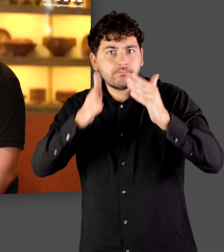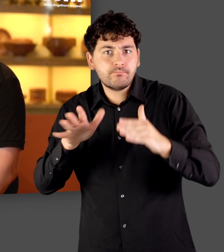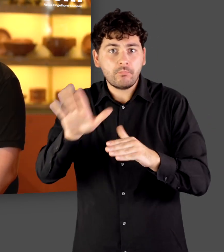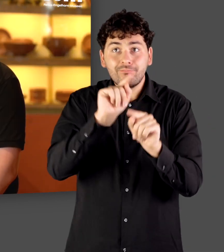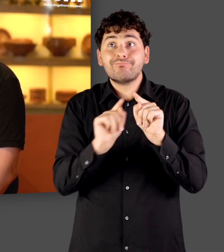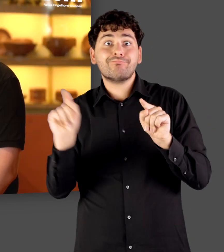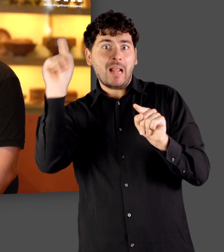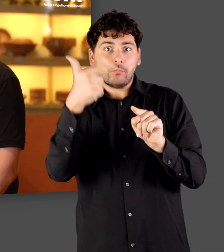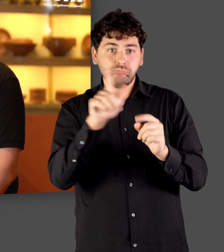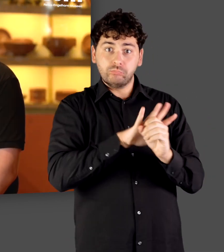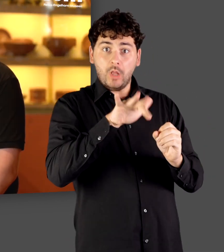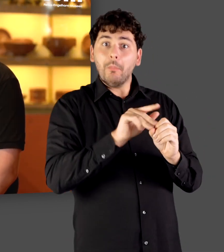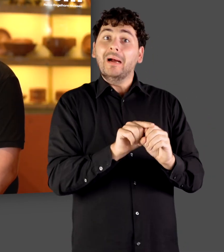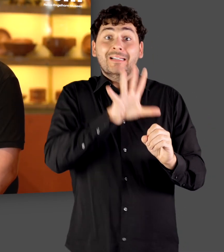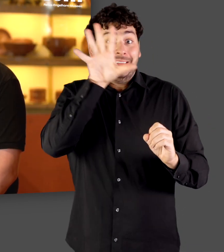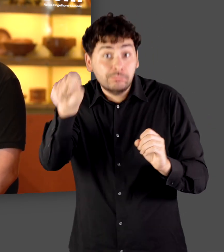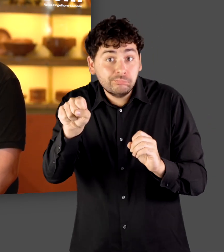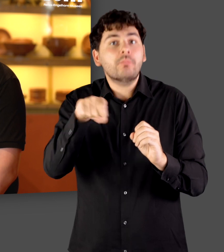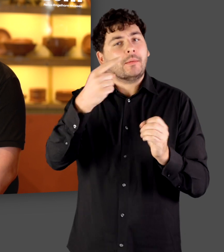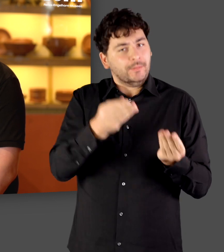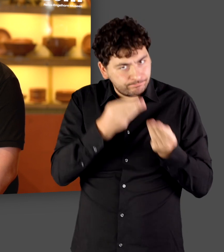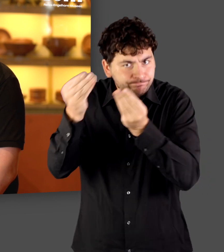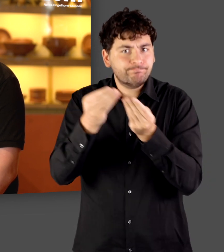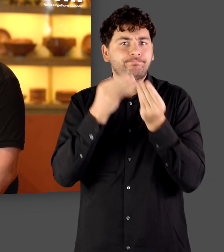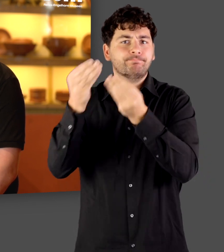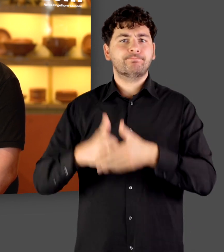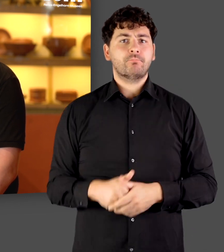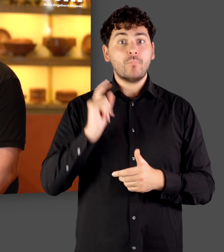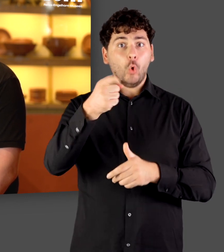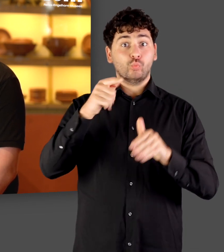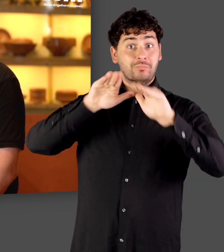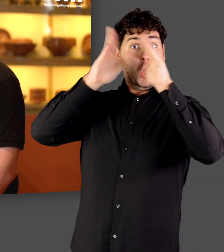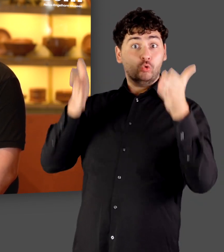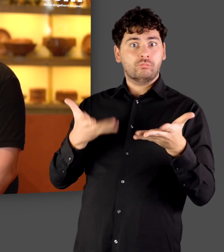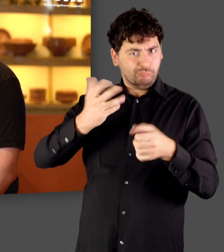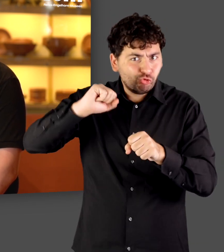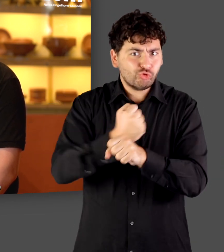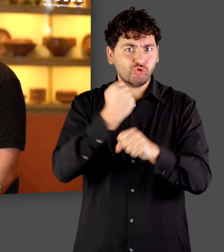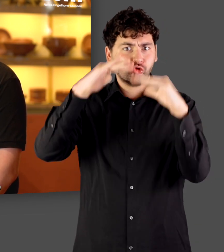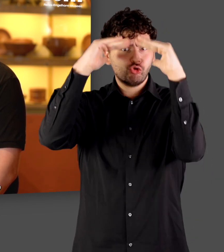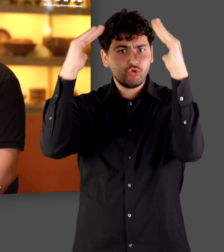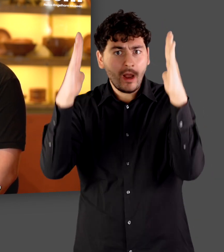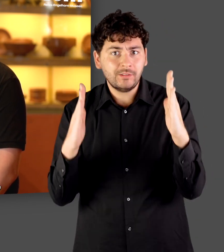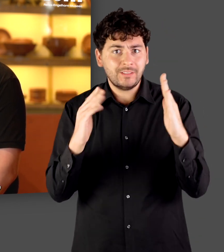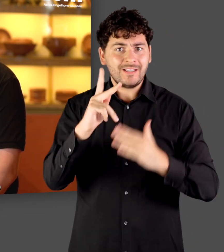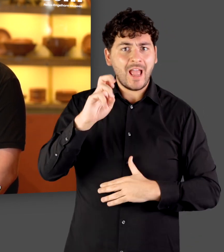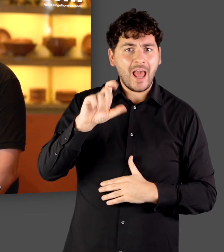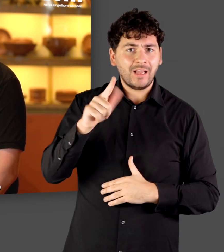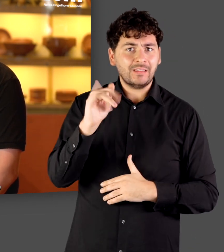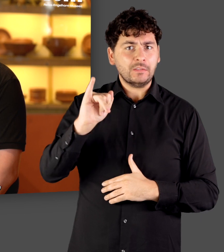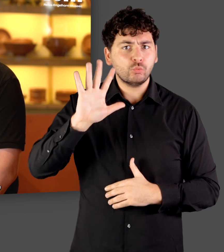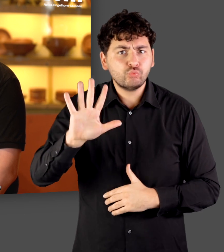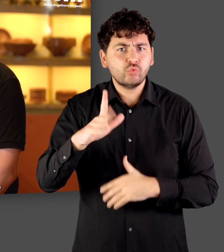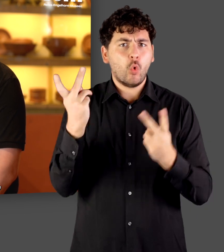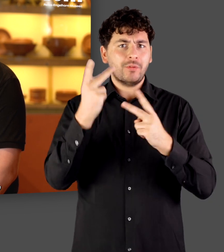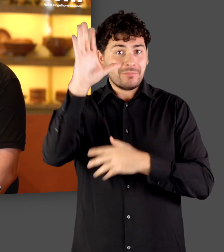Dinge, die vorher nicht da waren. Und das geht bis auf mit Stein gebauten Häusern, was in vielen Bereichen, gerade